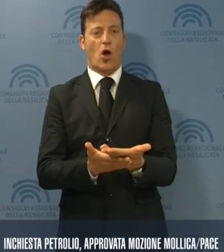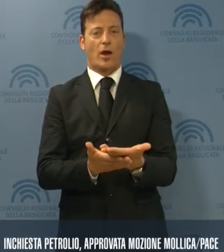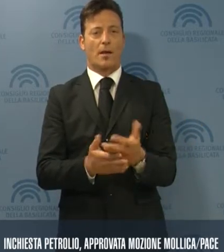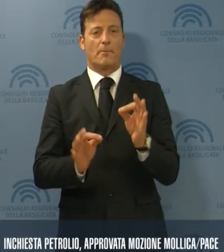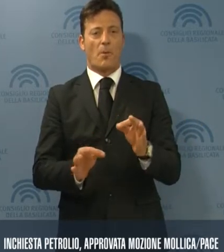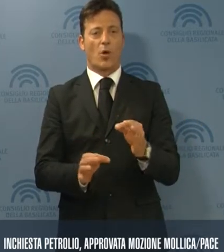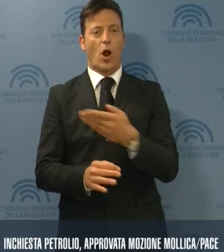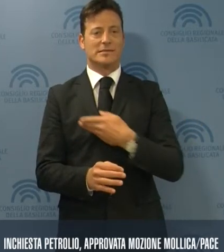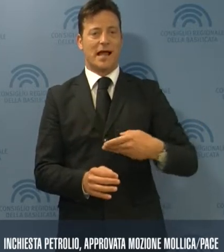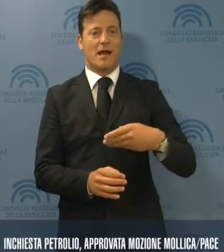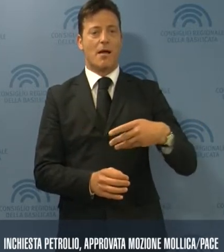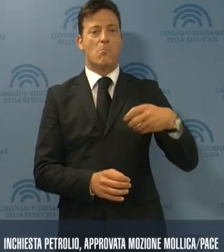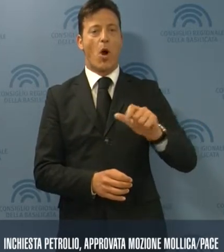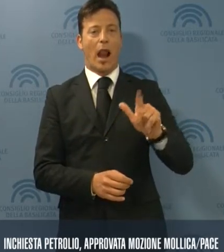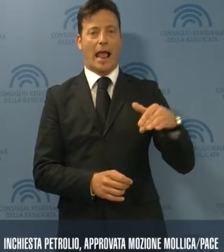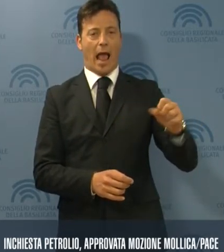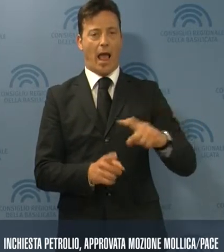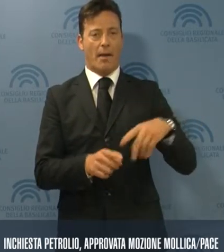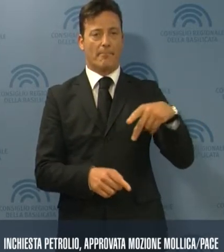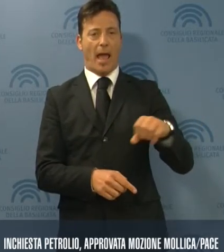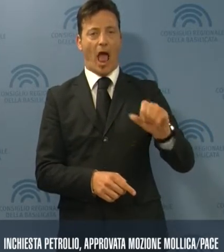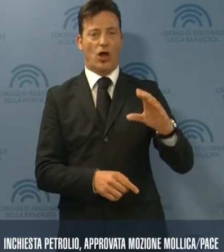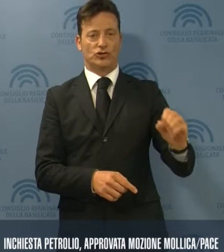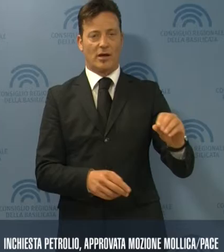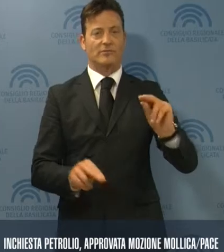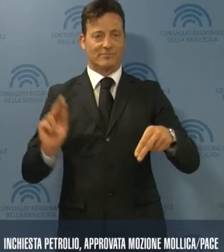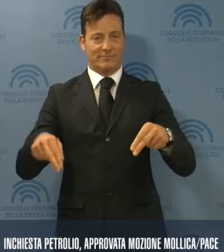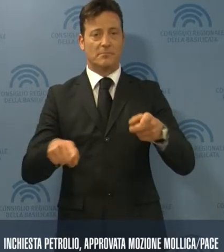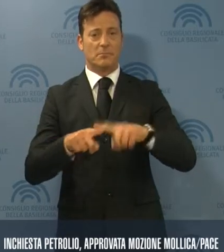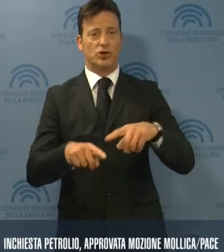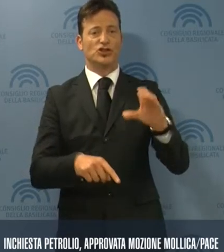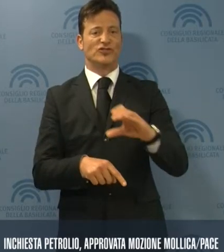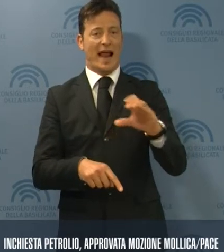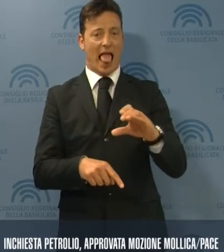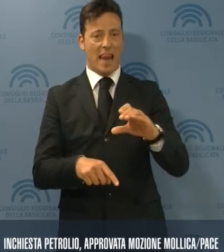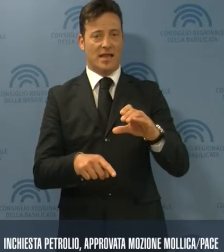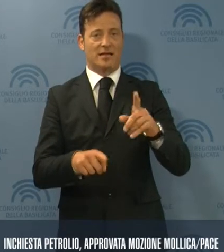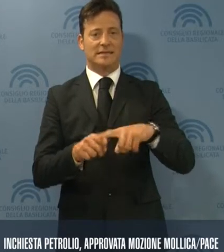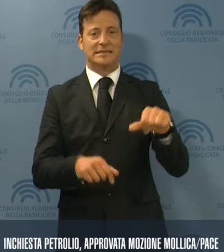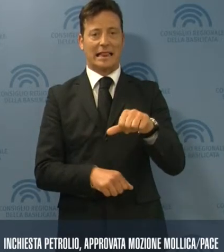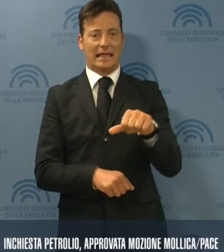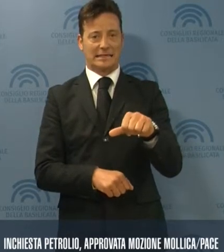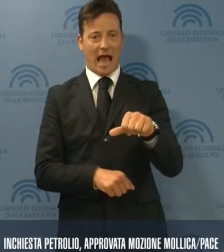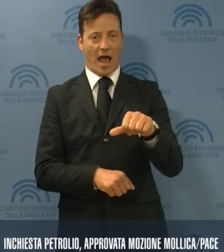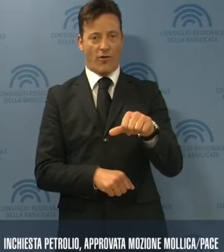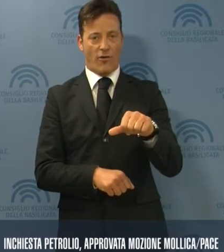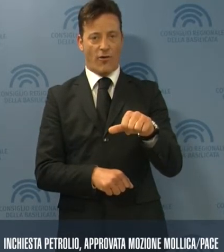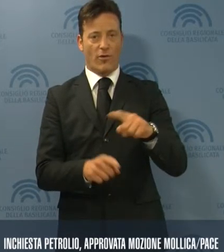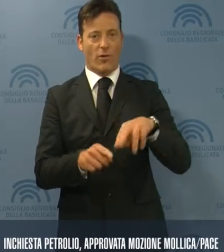dai consiglieri Mollica e Pace e sottoscritta anche da Cifarelli, Santarsiero,